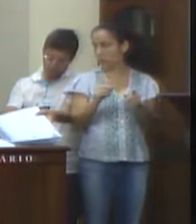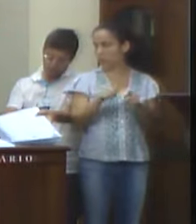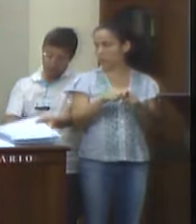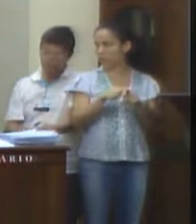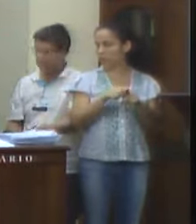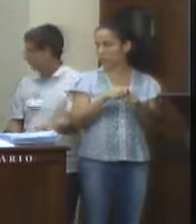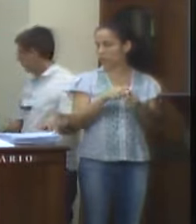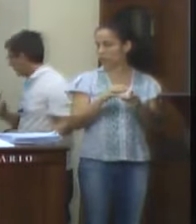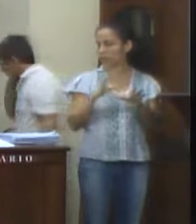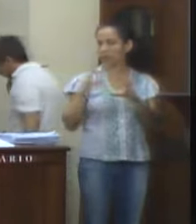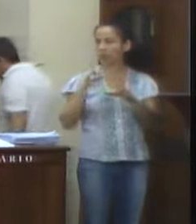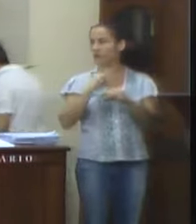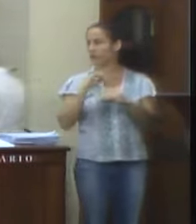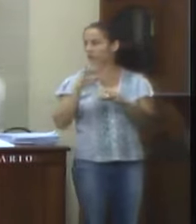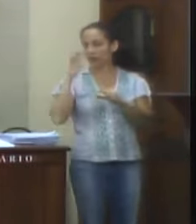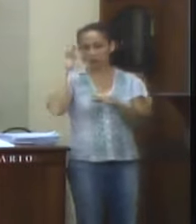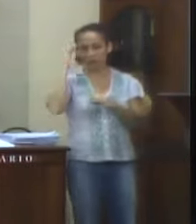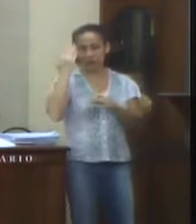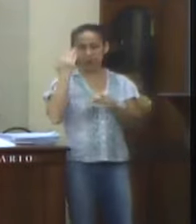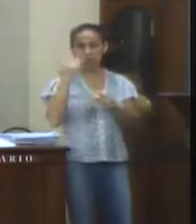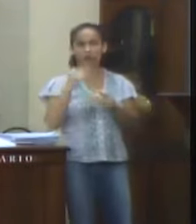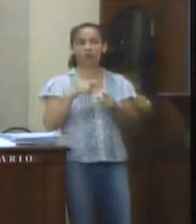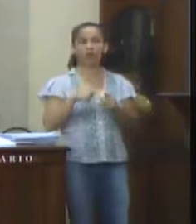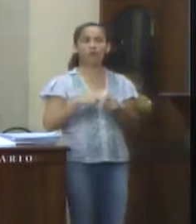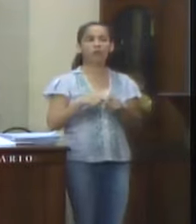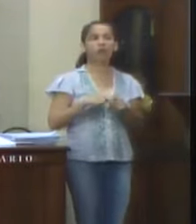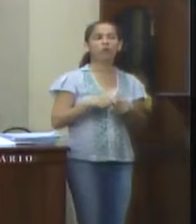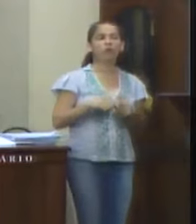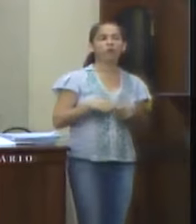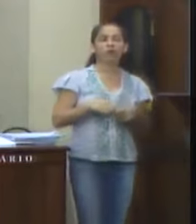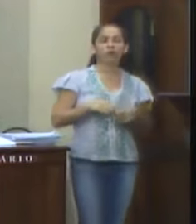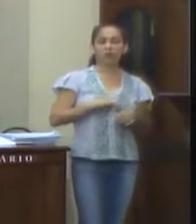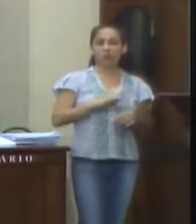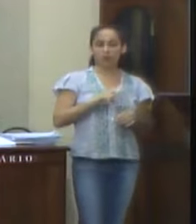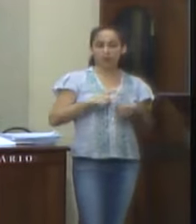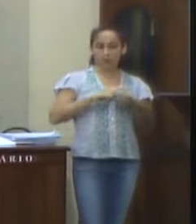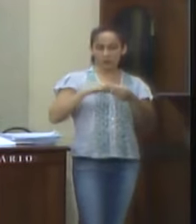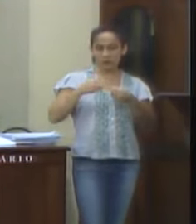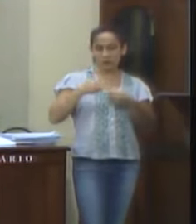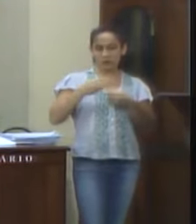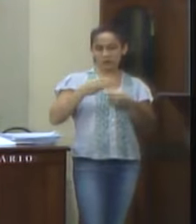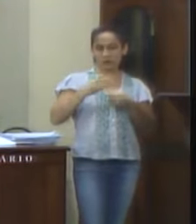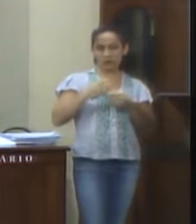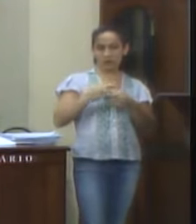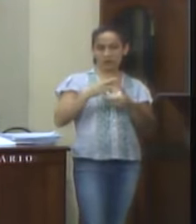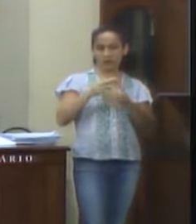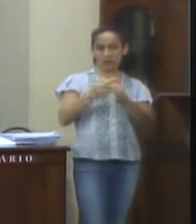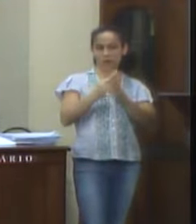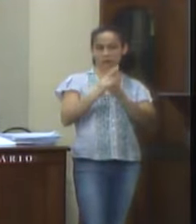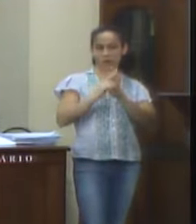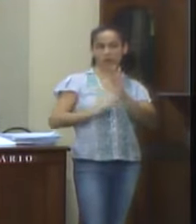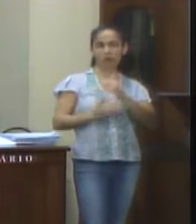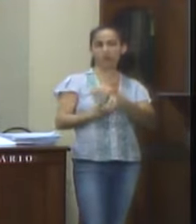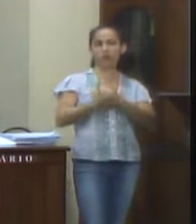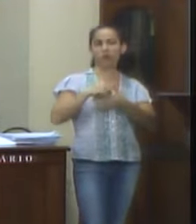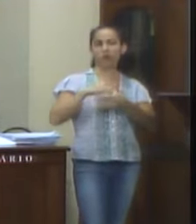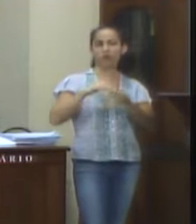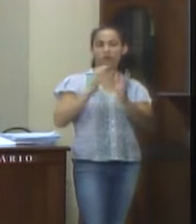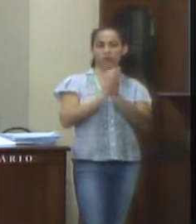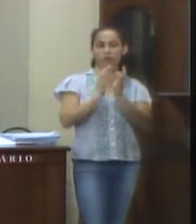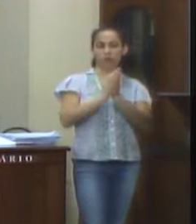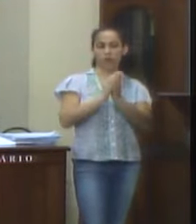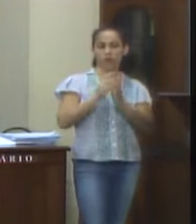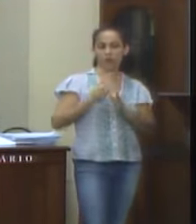concluindo por projeto de resolução. Dessa forma, em cumprimento do artigo 33 do Regimento Interno, essa Comissão de Finanças e